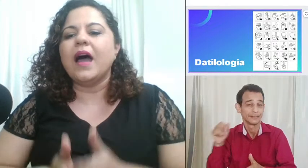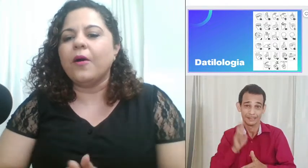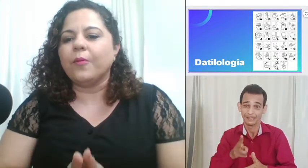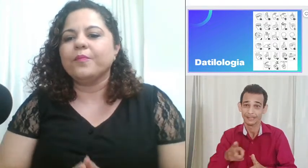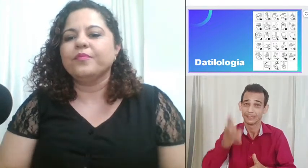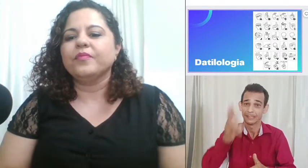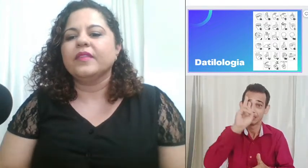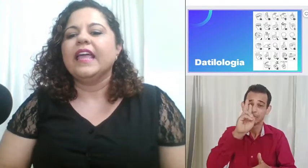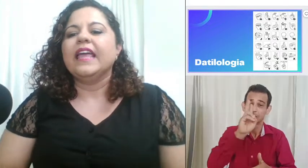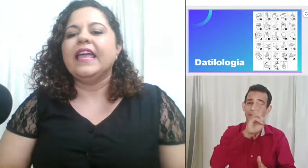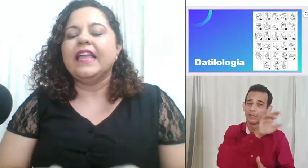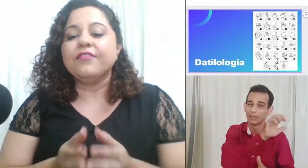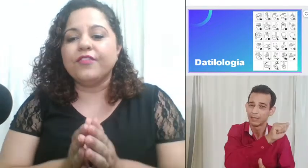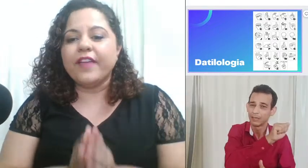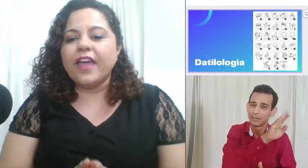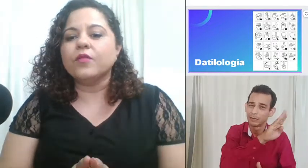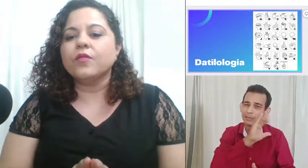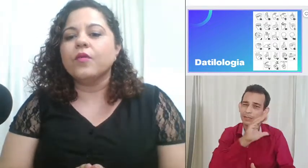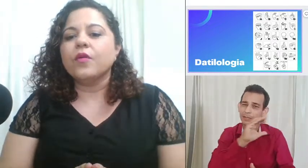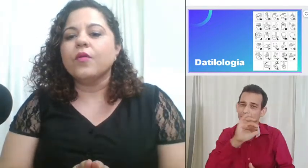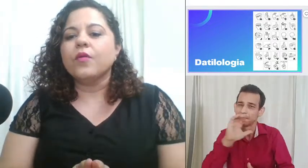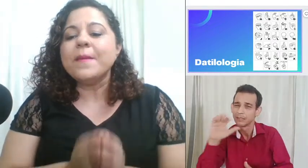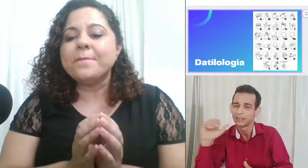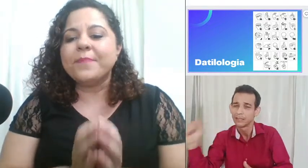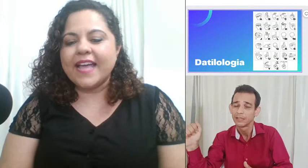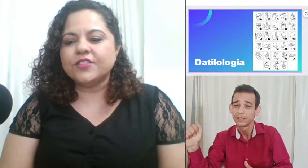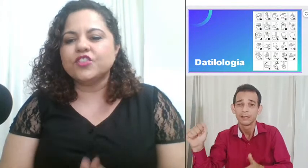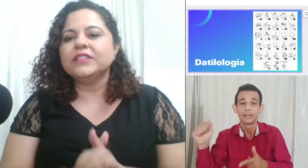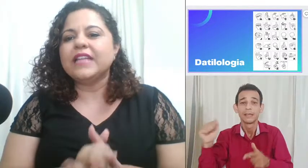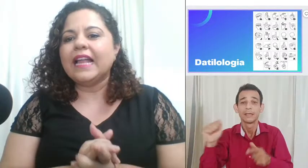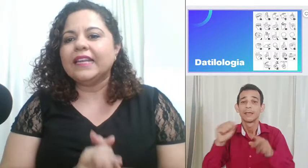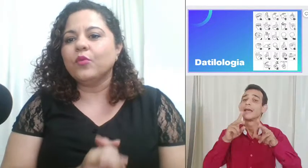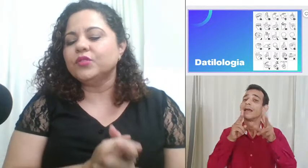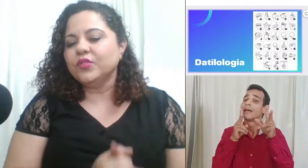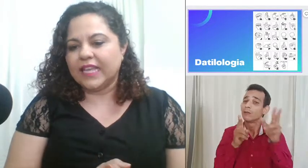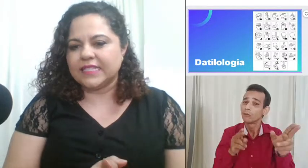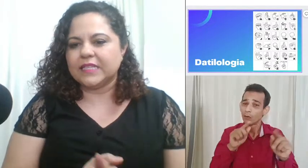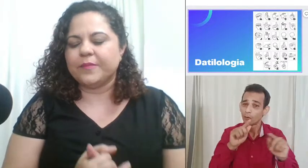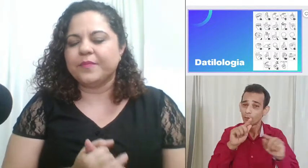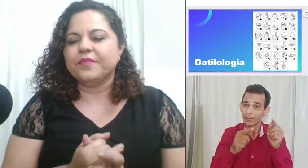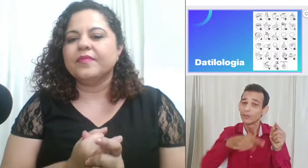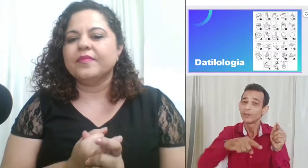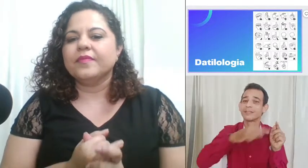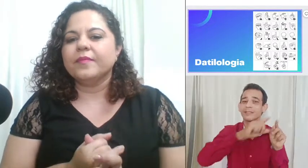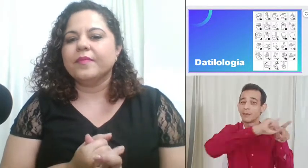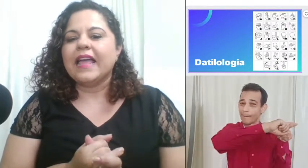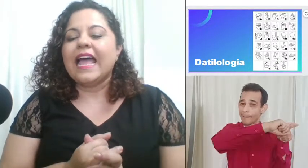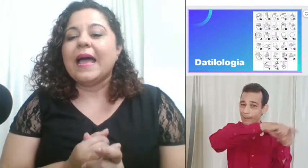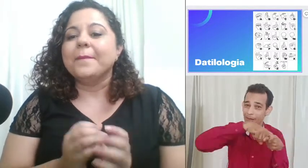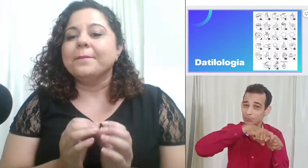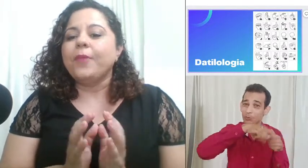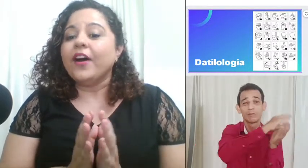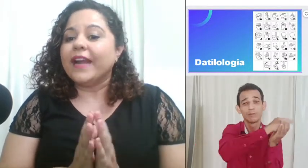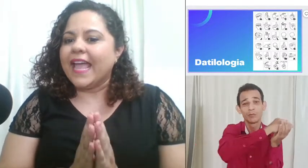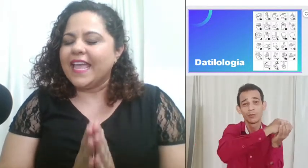ele veio como um empréstimo da língua portuguesa porém,